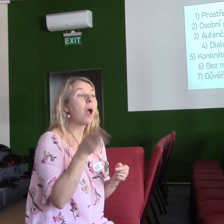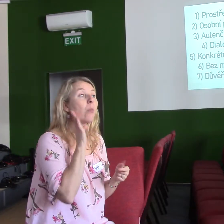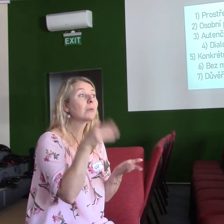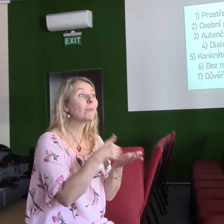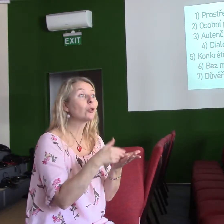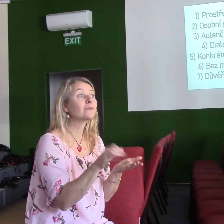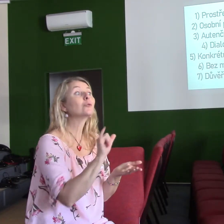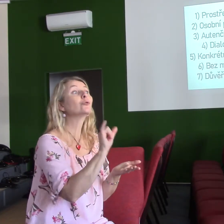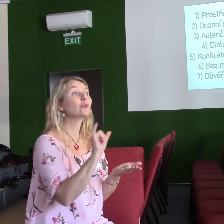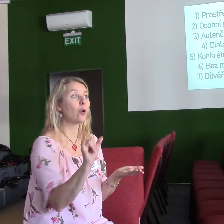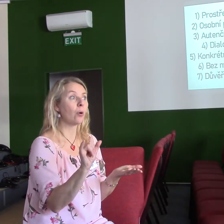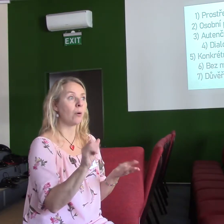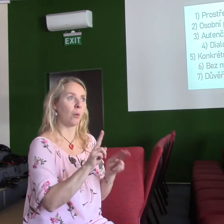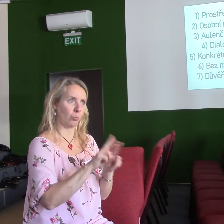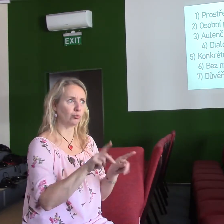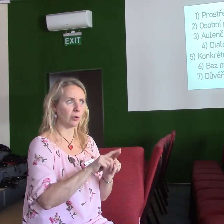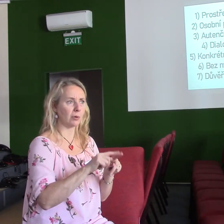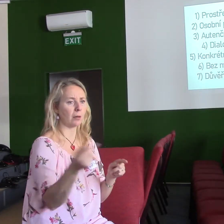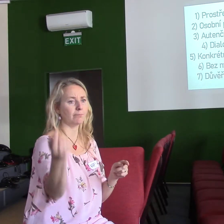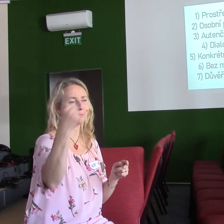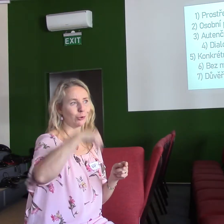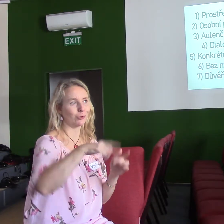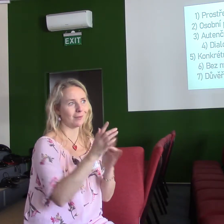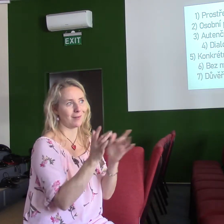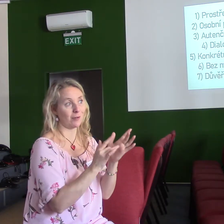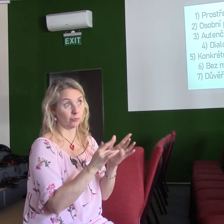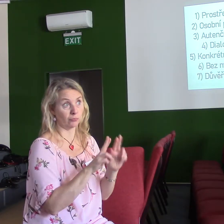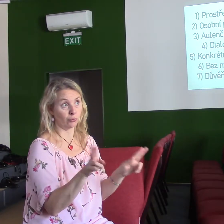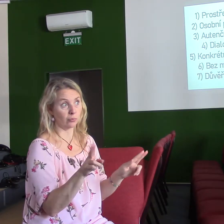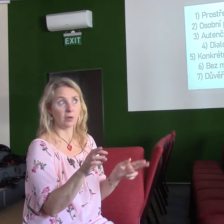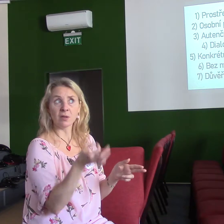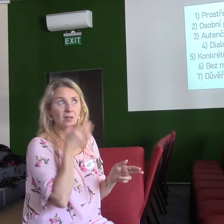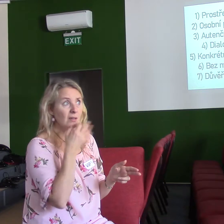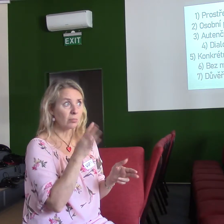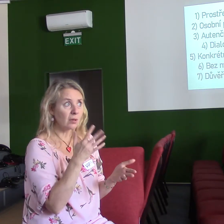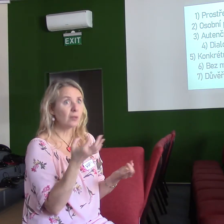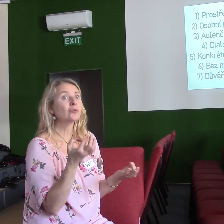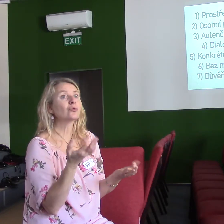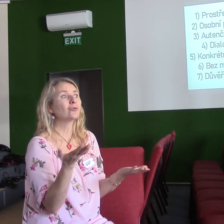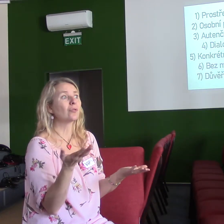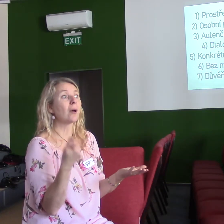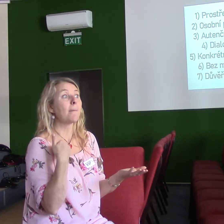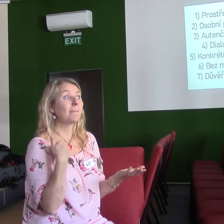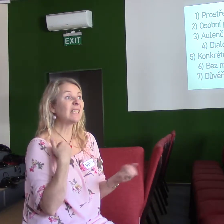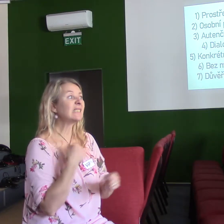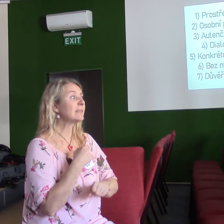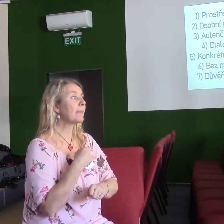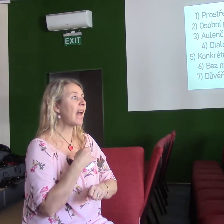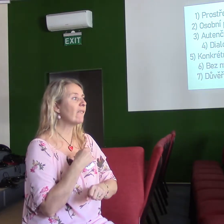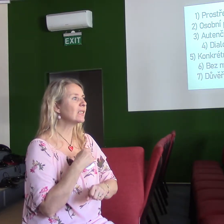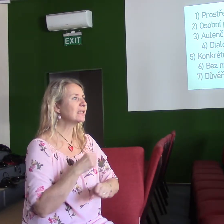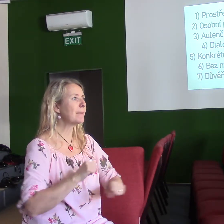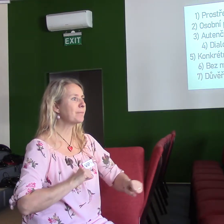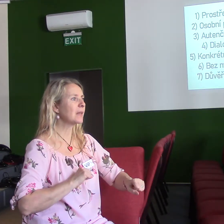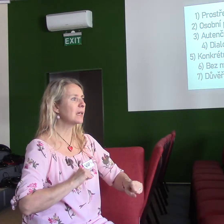Možná přijde Ježíš. Maranata, ať přijde. Ale pokud ne, tak my jsme ti zprávci, kteří se budeme